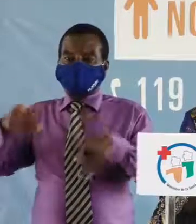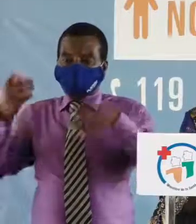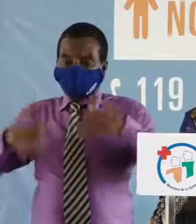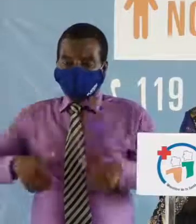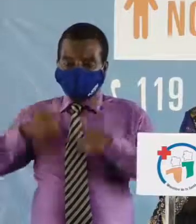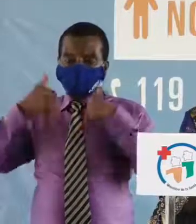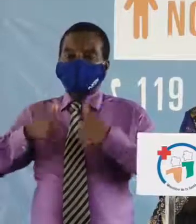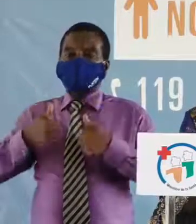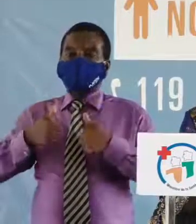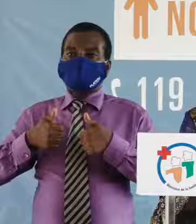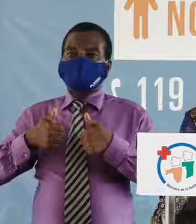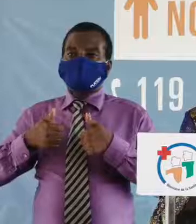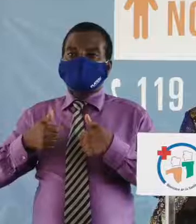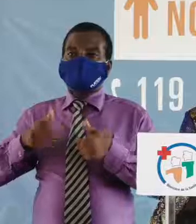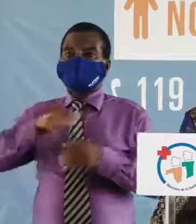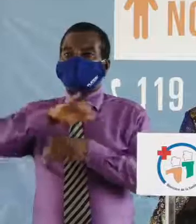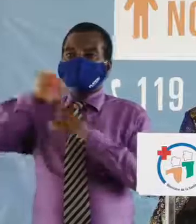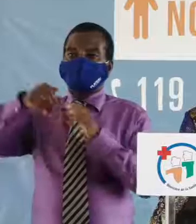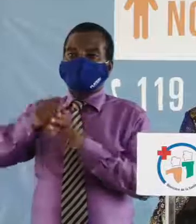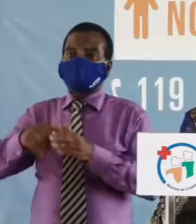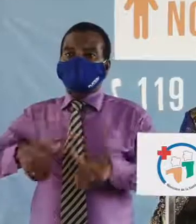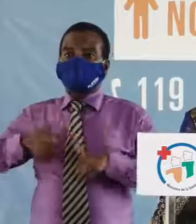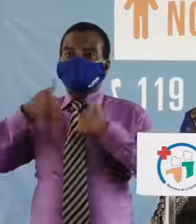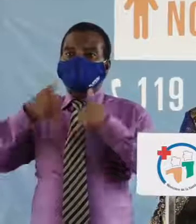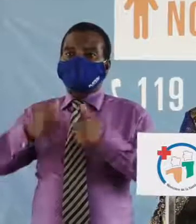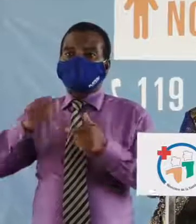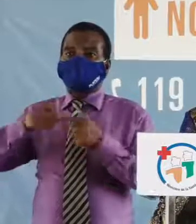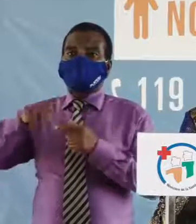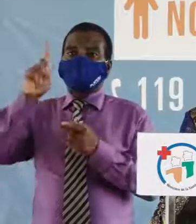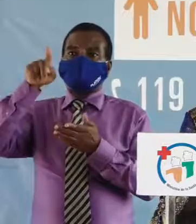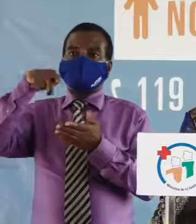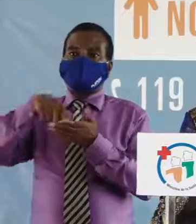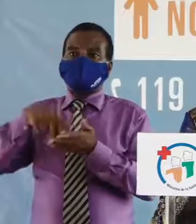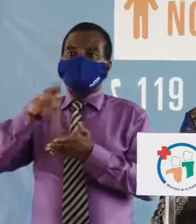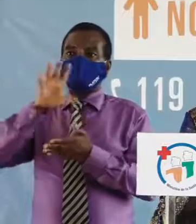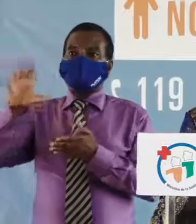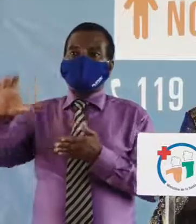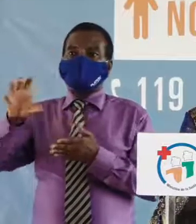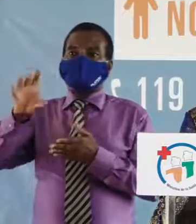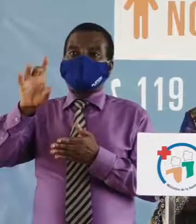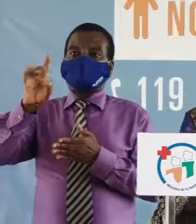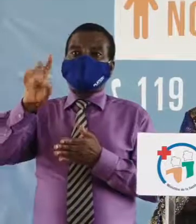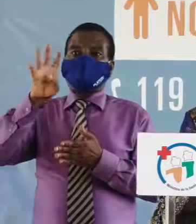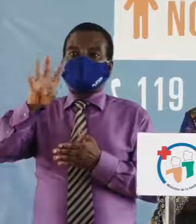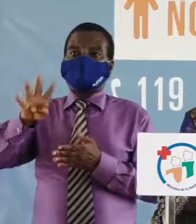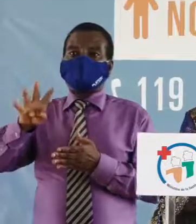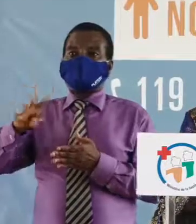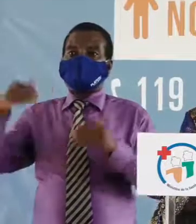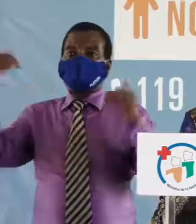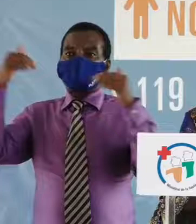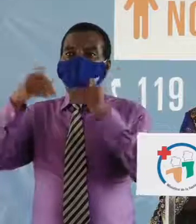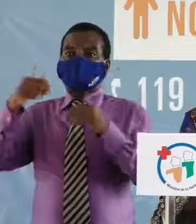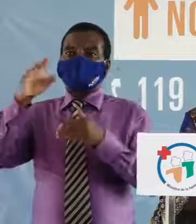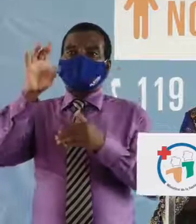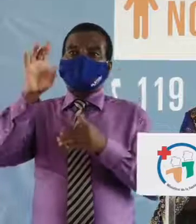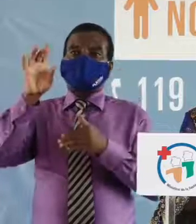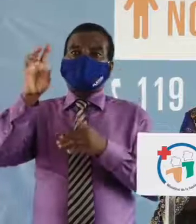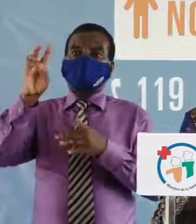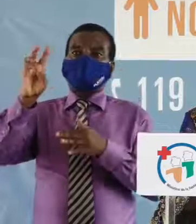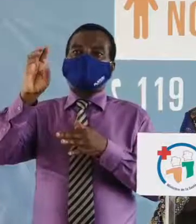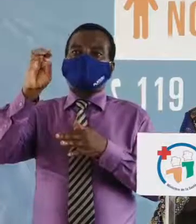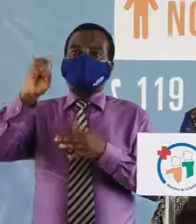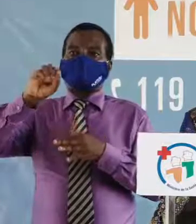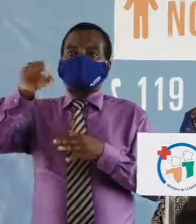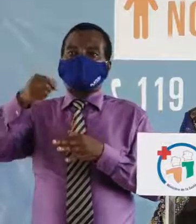COVID-19 portant le nombre total de patients guéris à 1 584, soit 50,93%